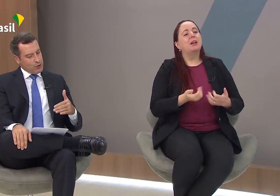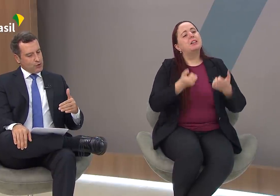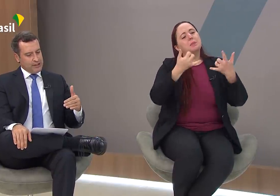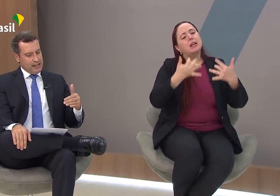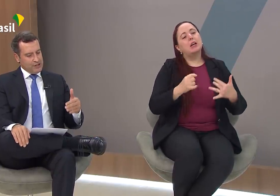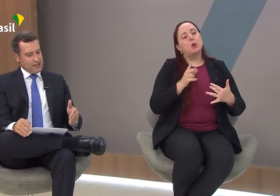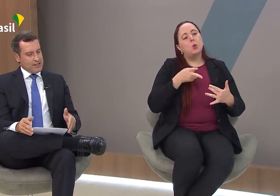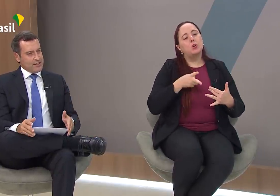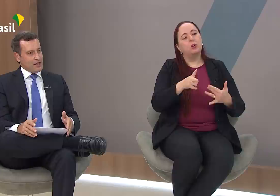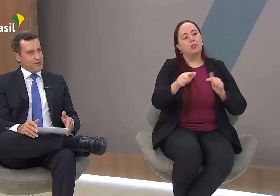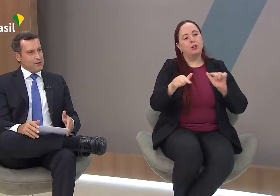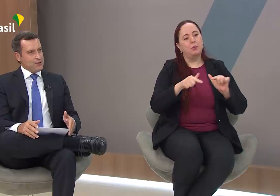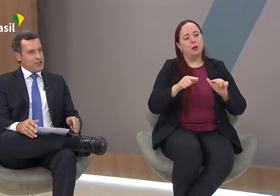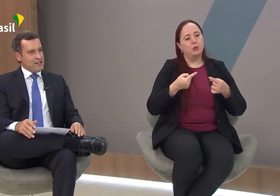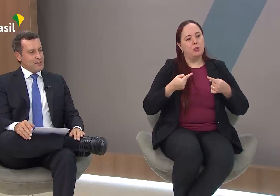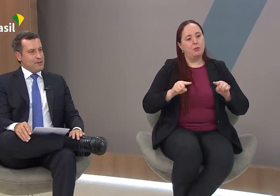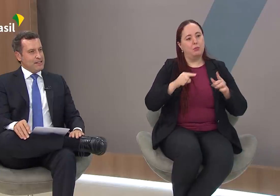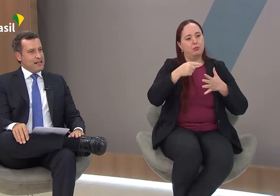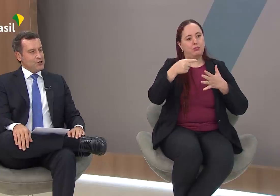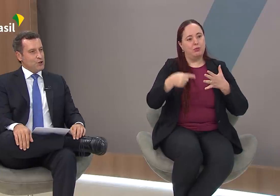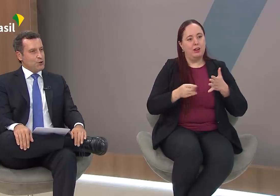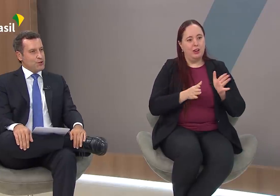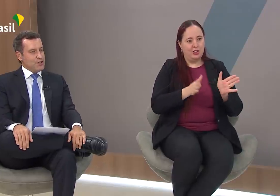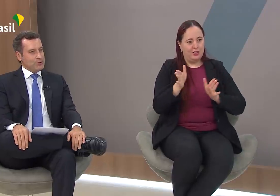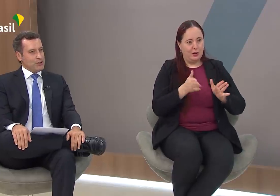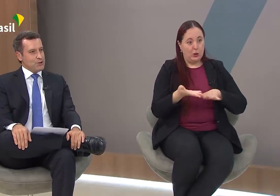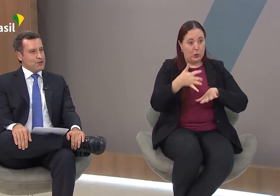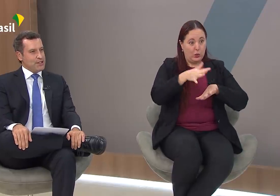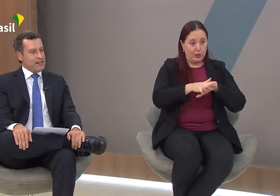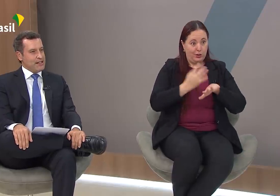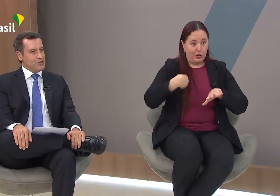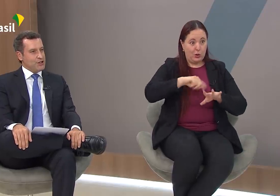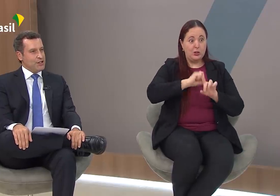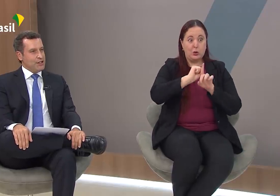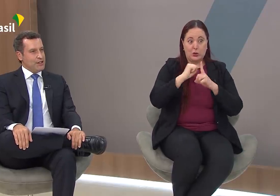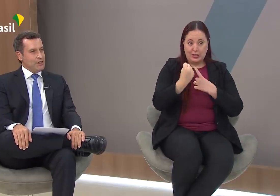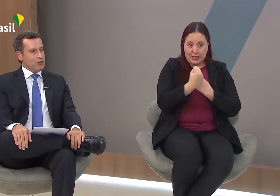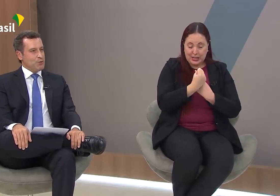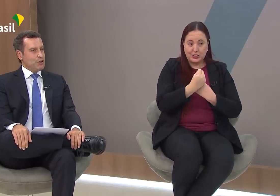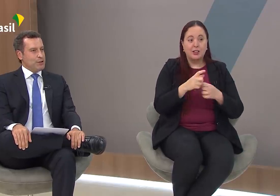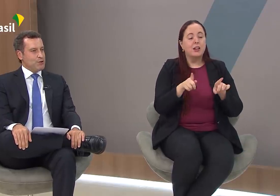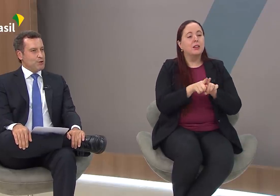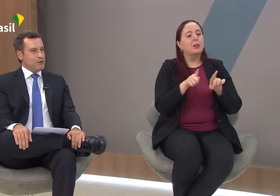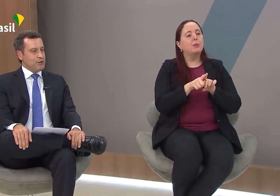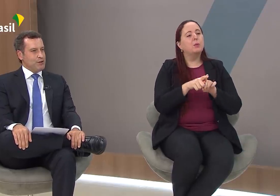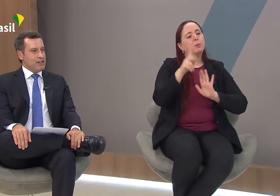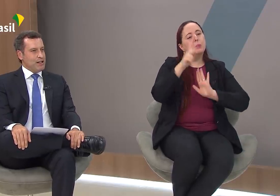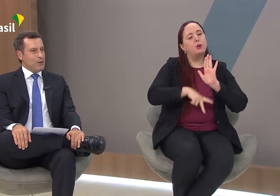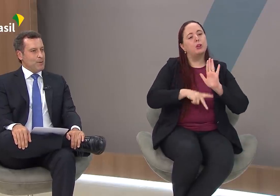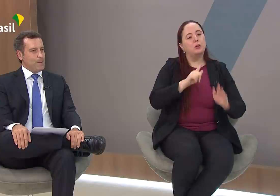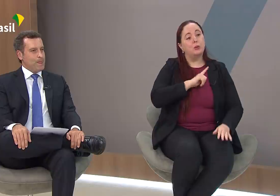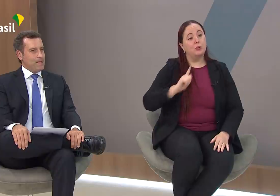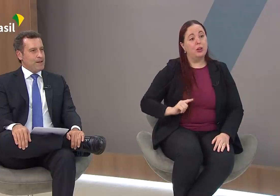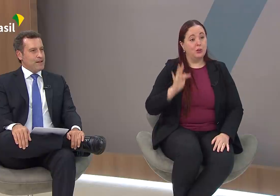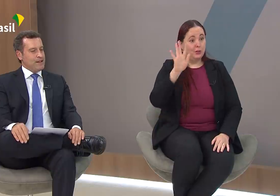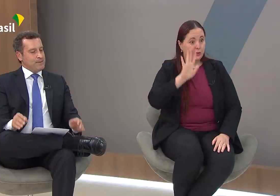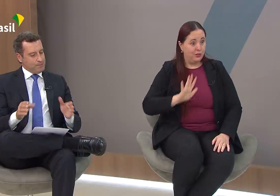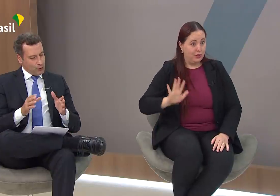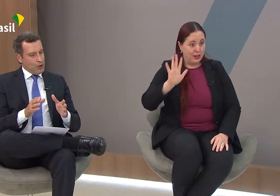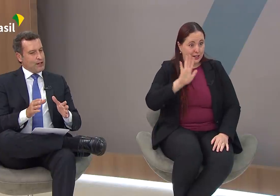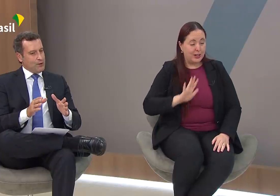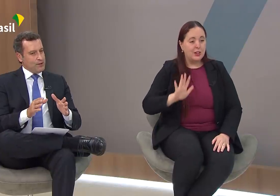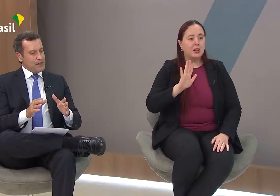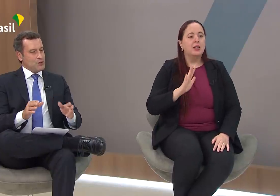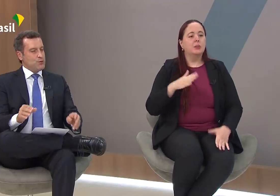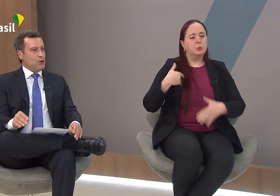falar da continuidade desses desafios de acessibilidade e inclusão na nossa sociedade e dos programas do governo federal que